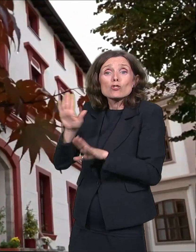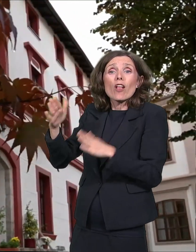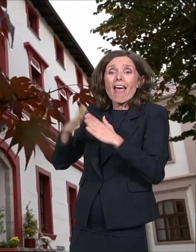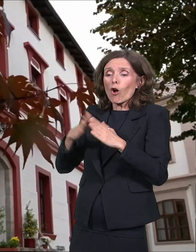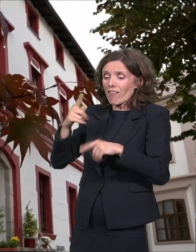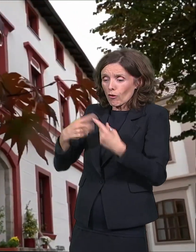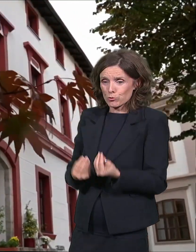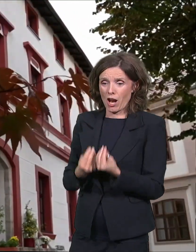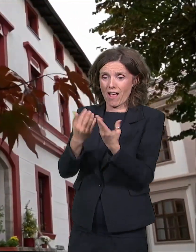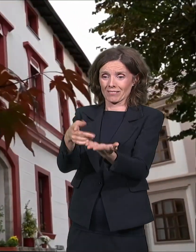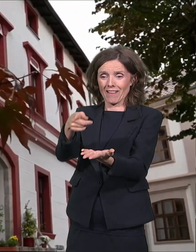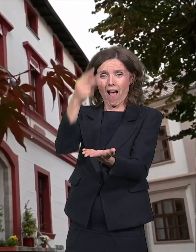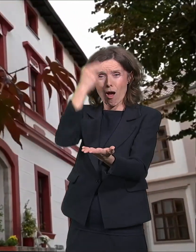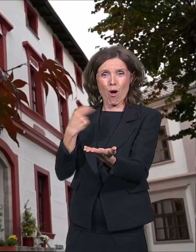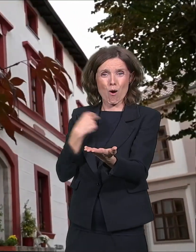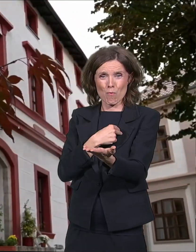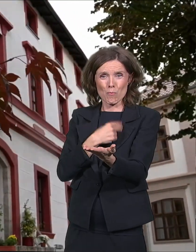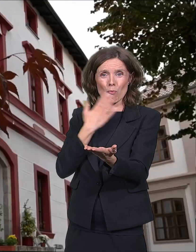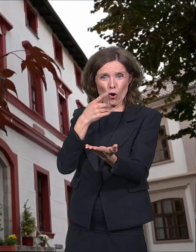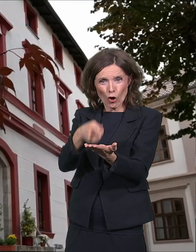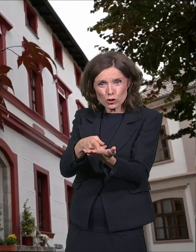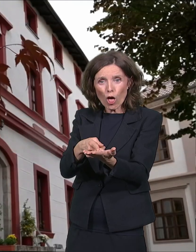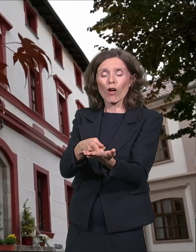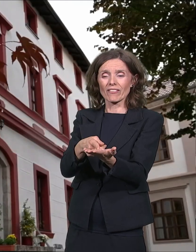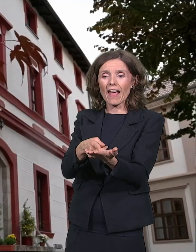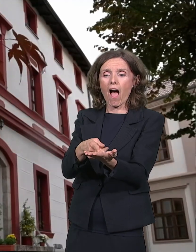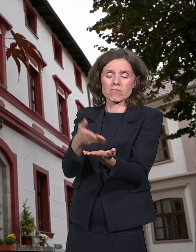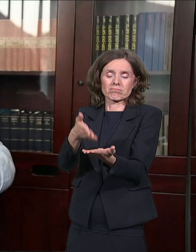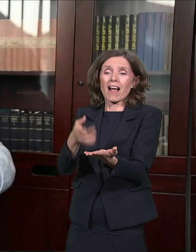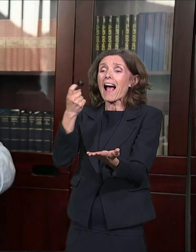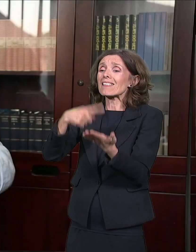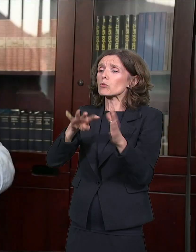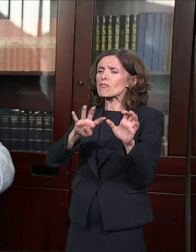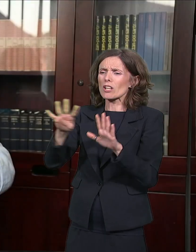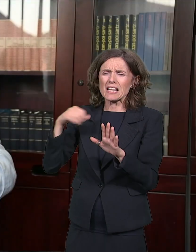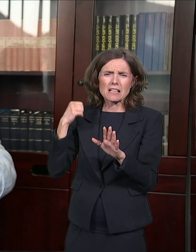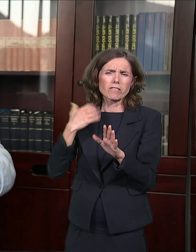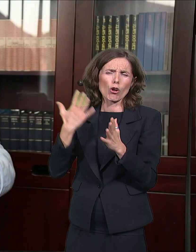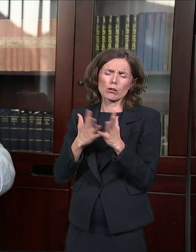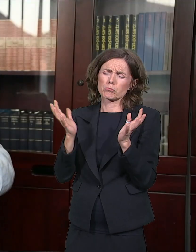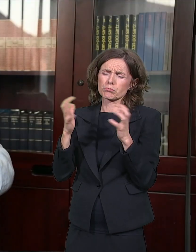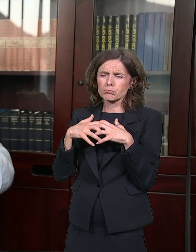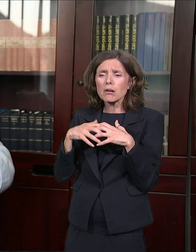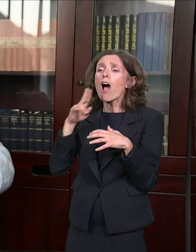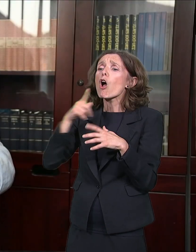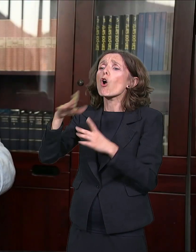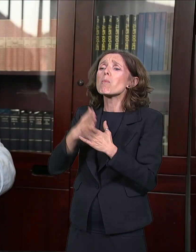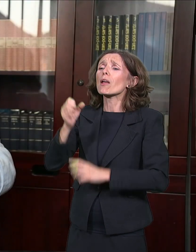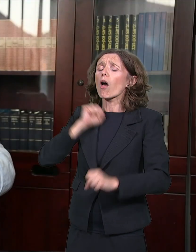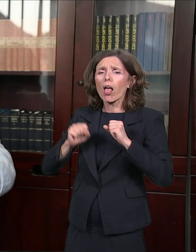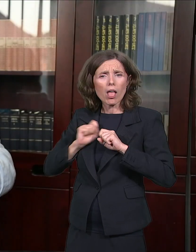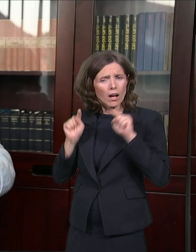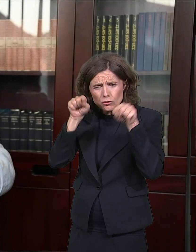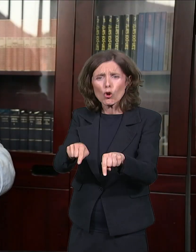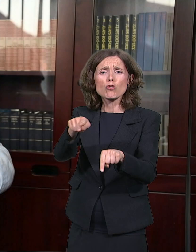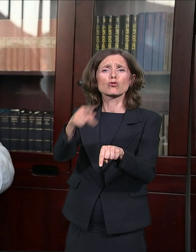nevoljnike tog grada posle 99. koji je faktički izbrisao. I tamo su oni mogli sačuvati